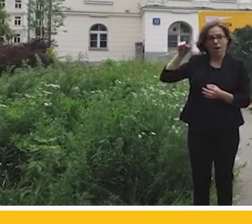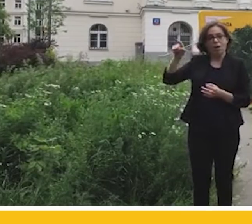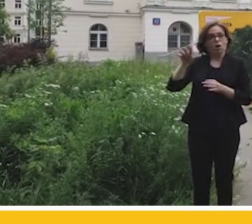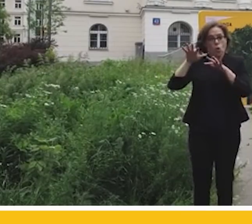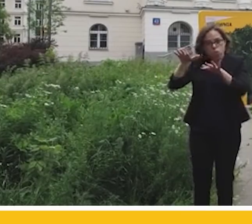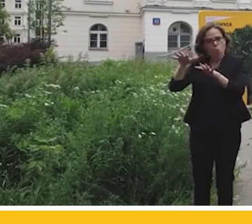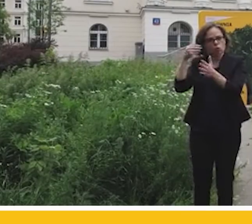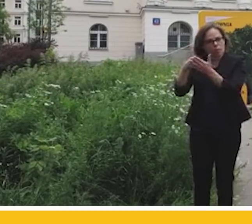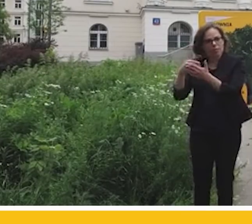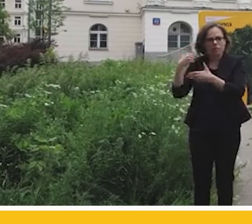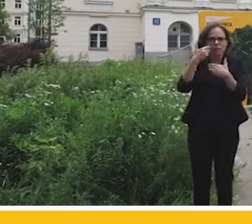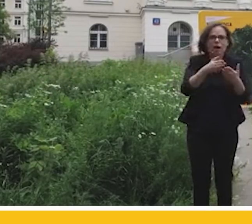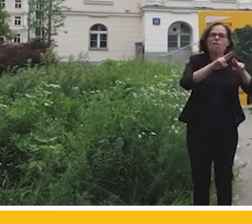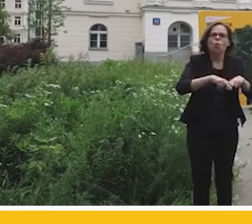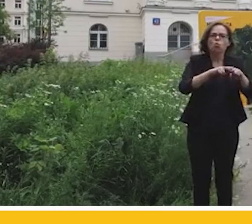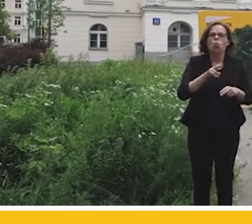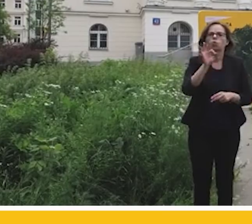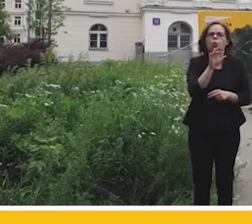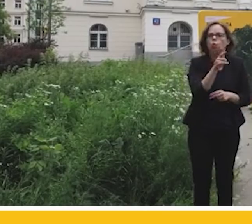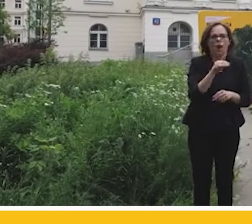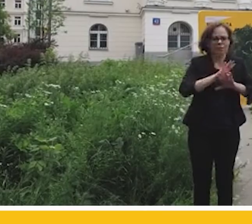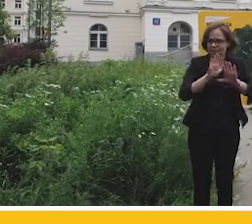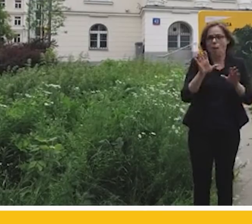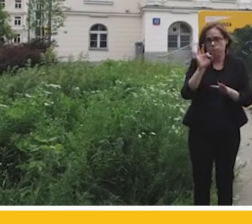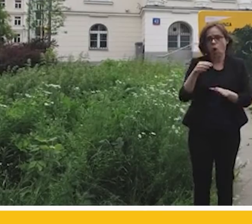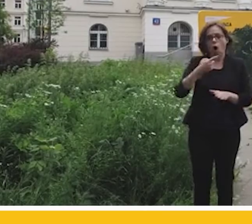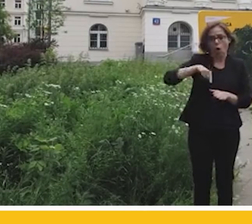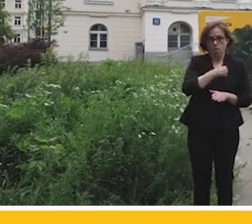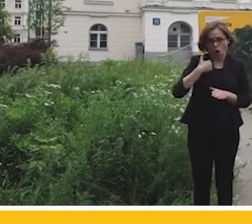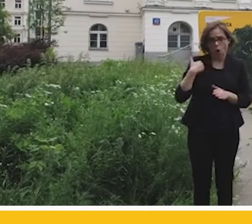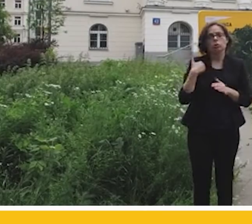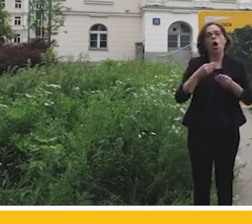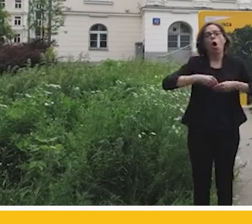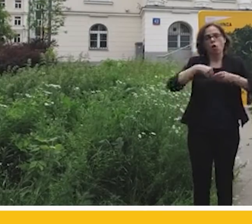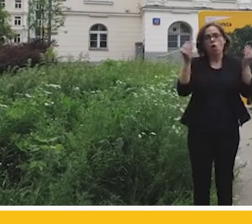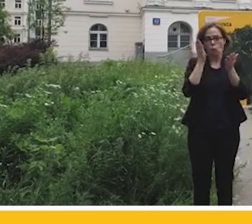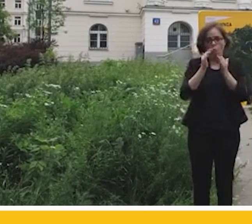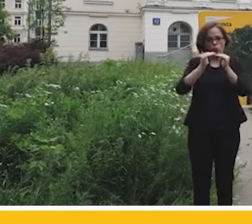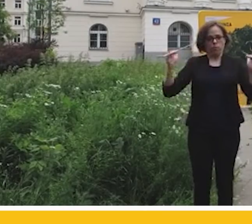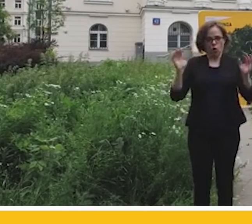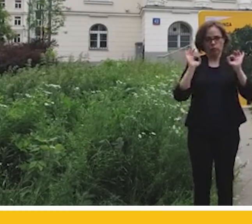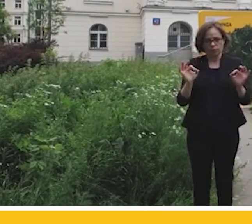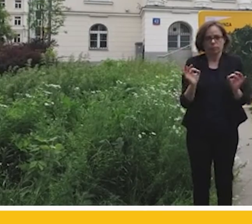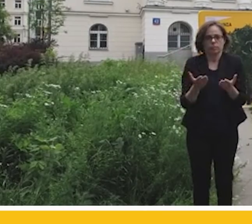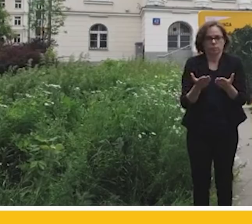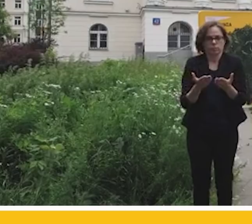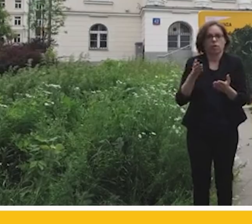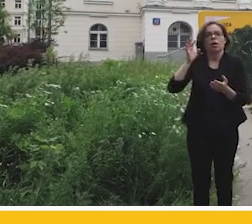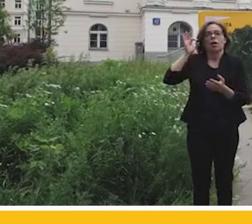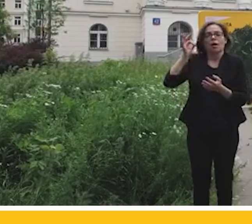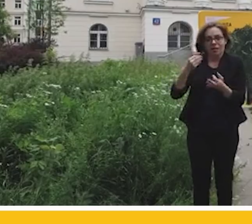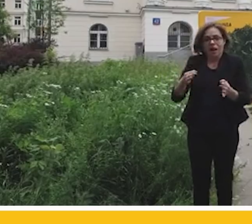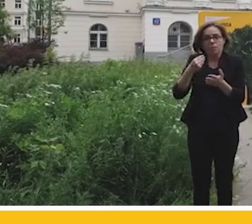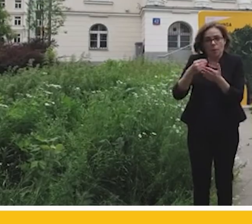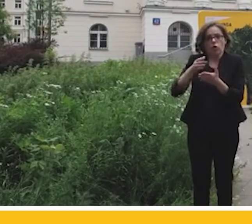ilości w funduszach strukturalnych, bo myśmy już osiągnęli pewien poziom rozwoju. I tych funduszy będziemy mieli mniej. Od dzisiaj pieniądze w Unii